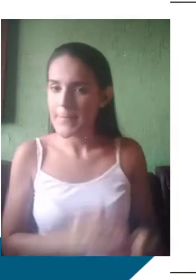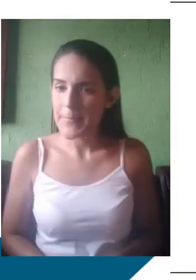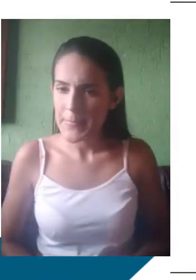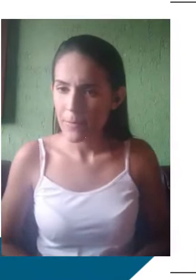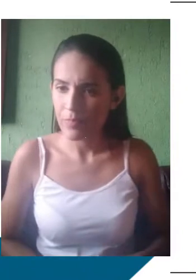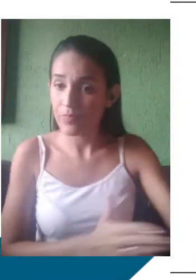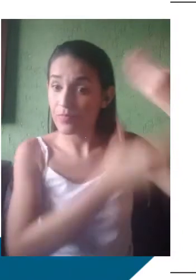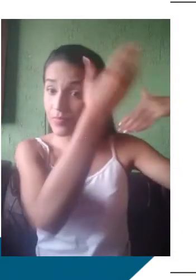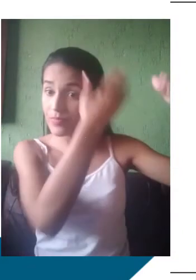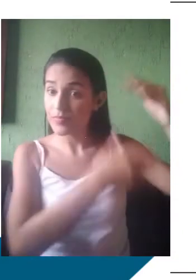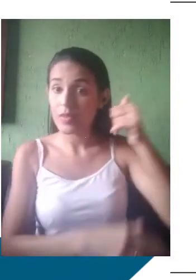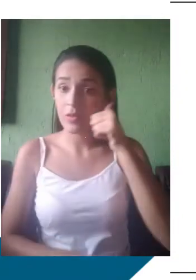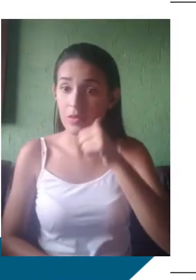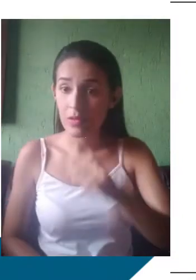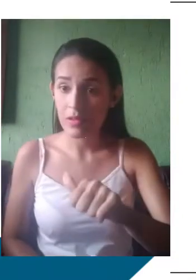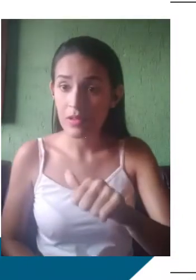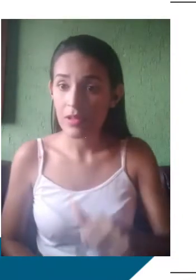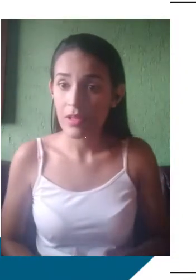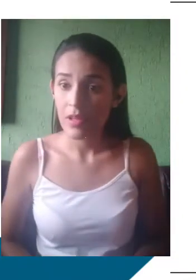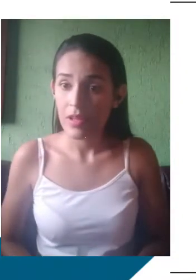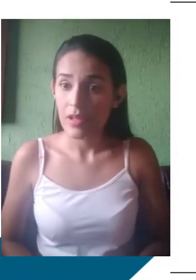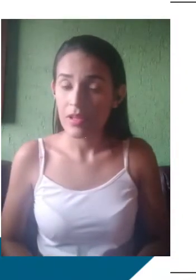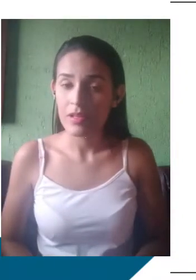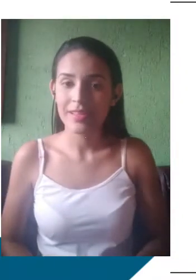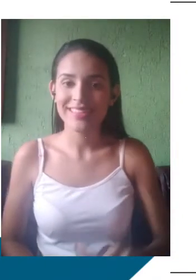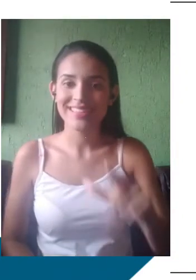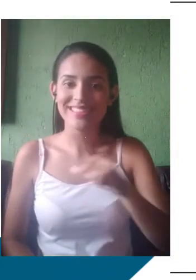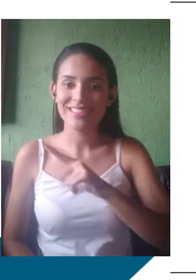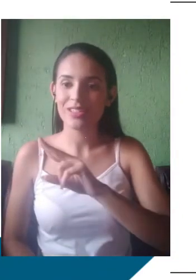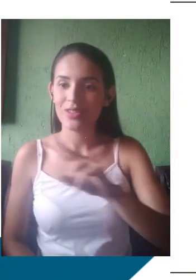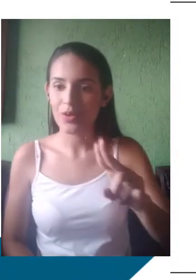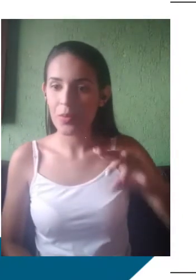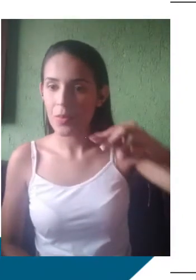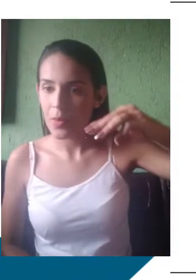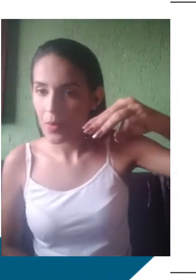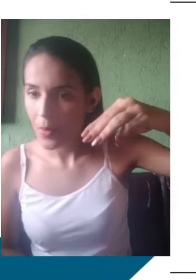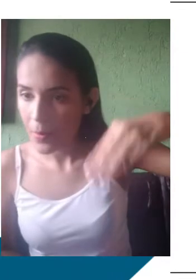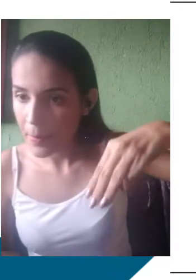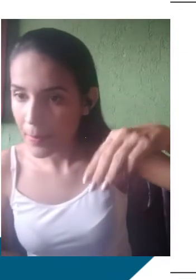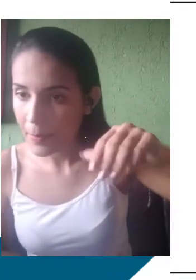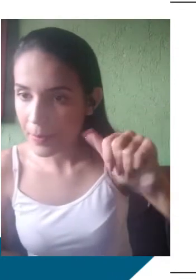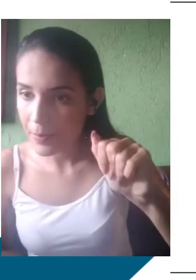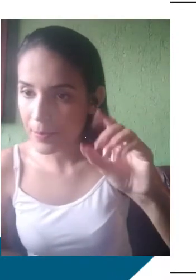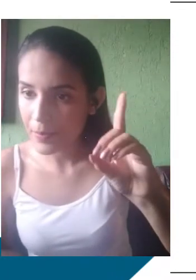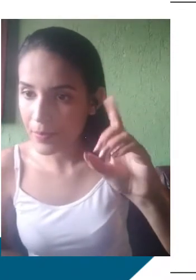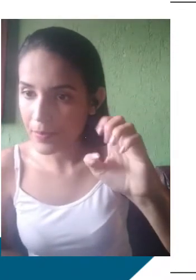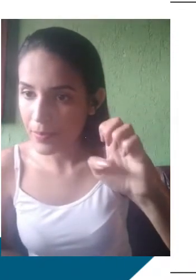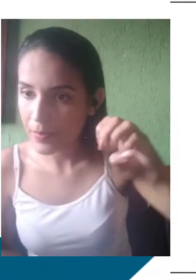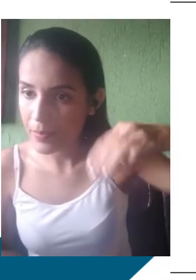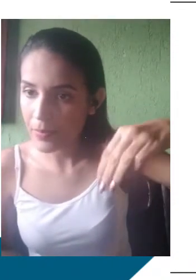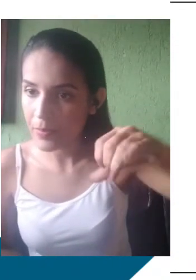moças chamavam-se Mademoiselle, e eram todas mimosas e muito prendadas. Não faziam anos, completavam